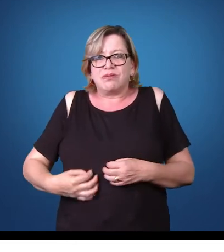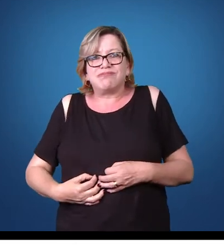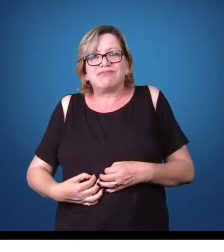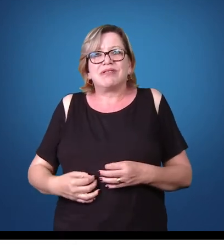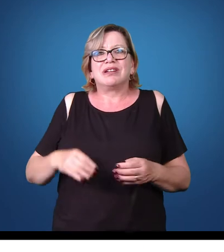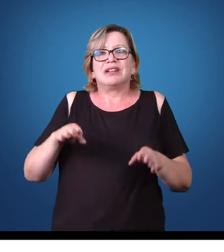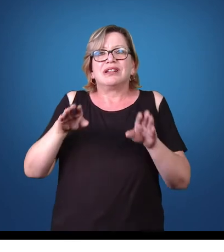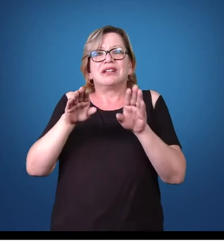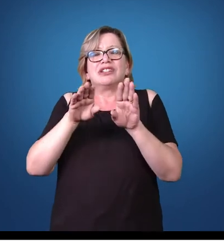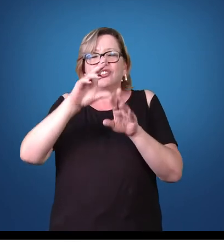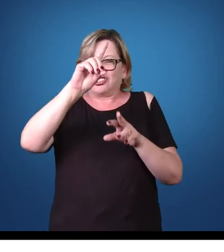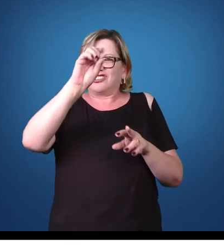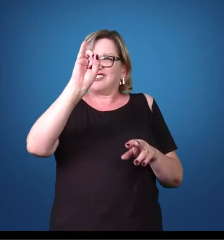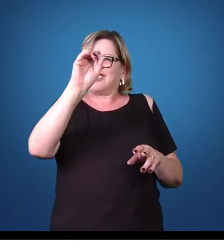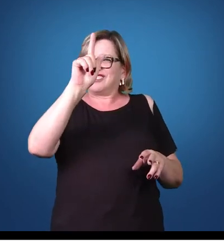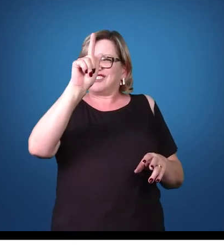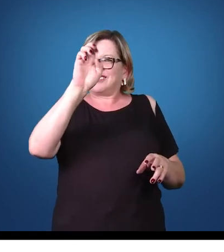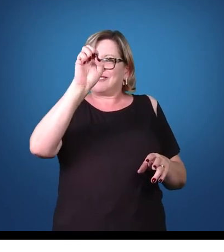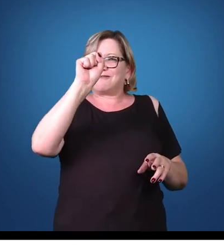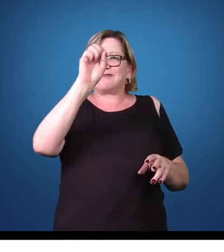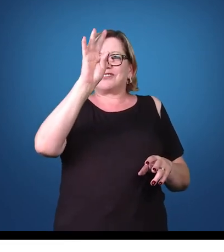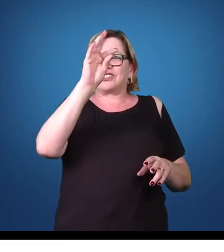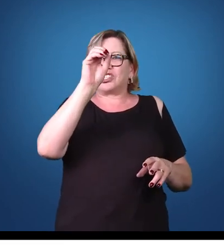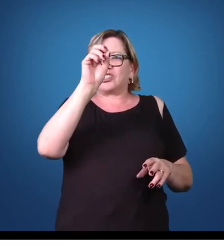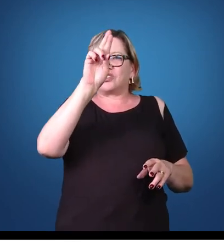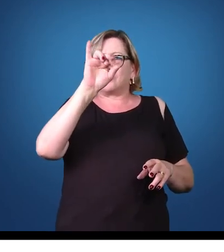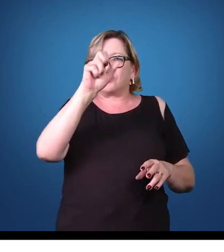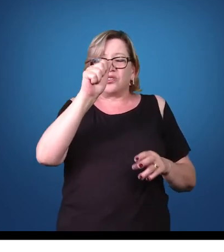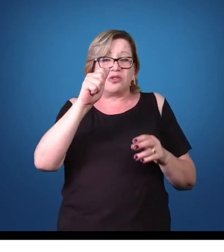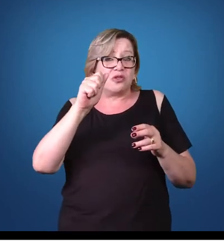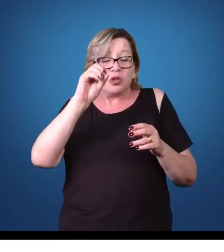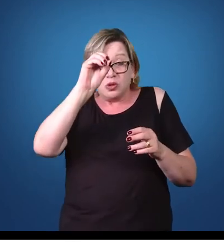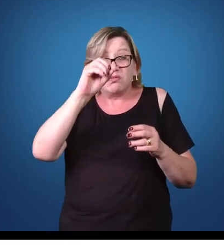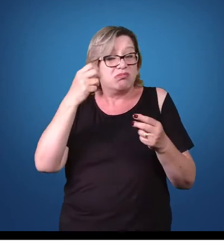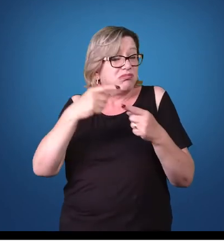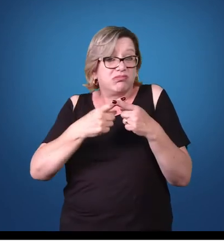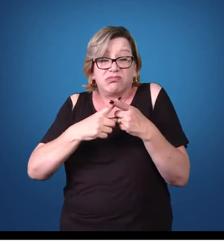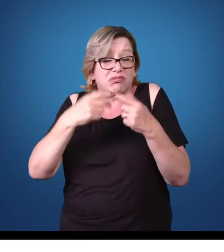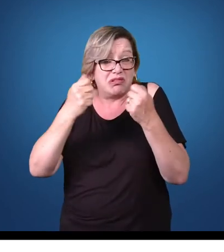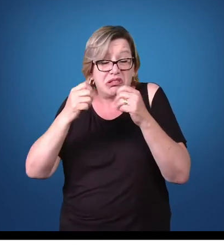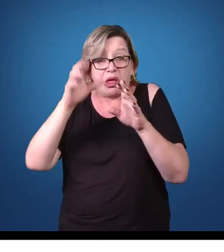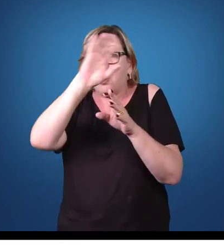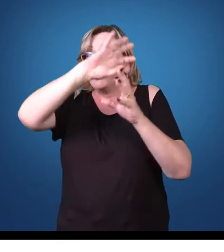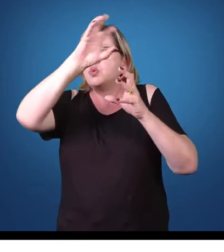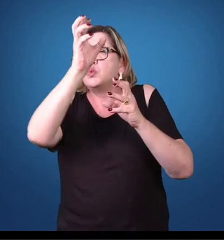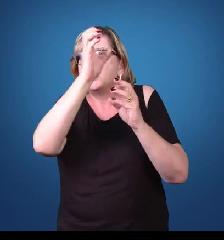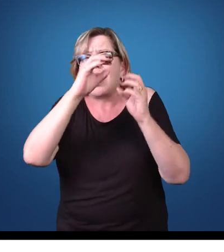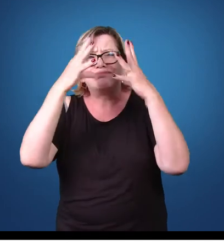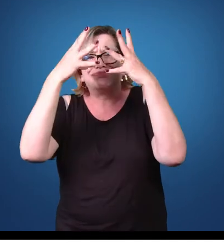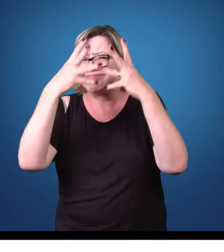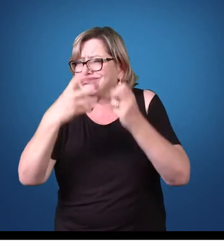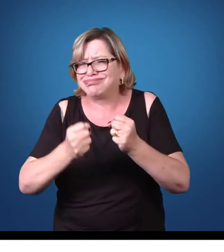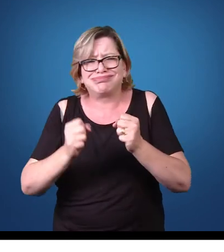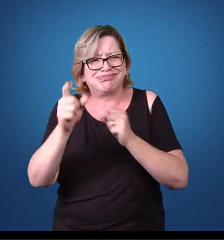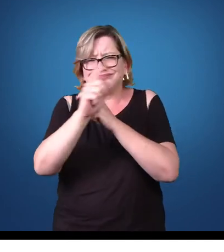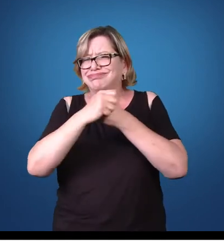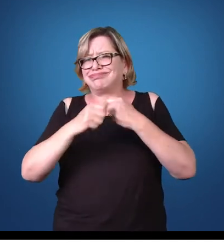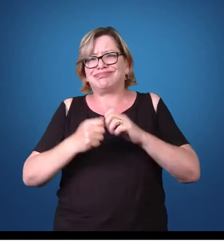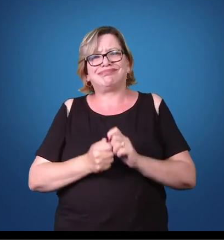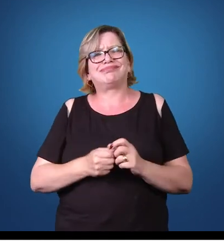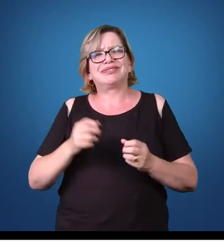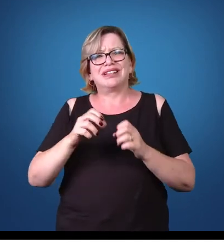por conta de que não há necessidade, muitas vezes, dele apresentar esse tipo de estrutura